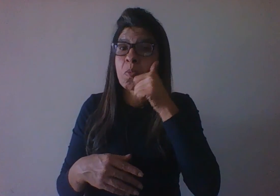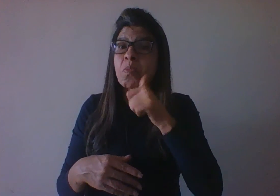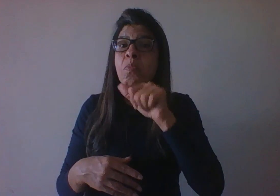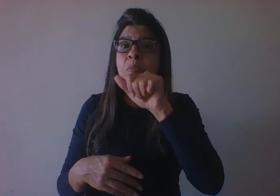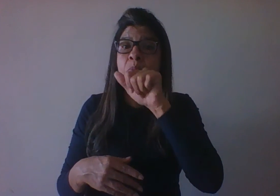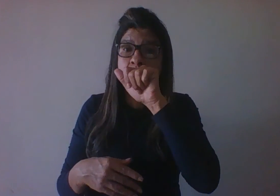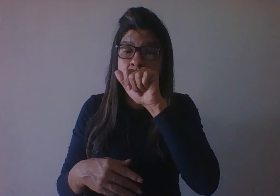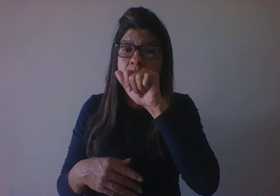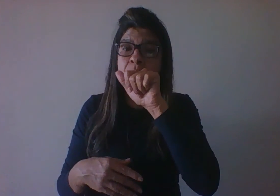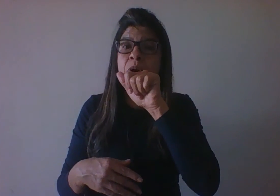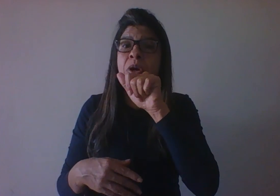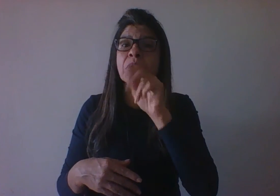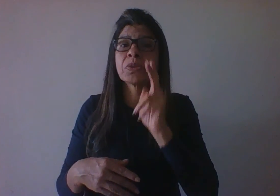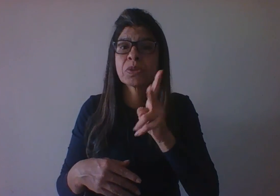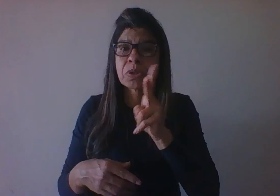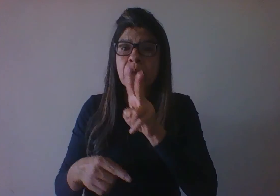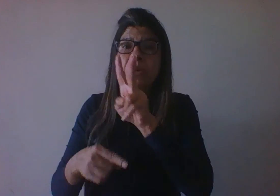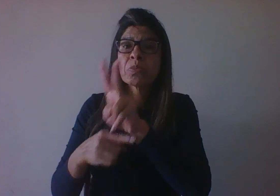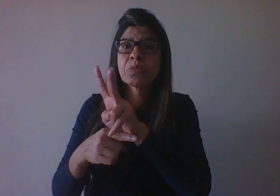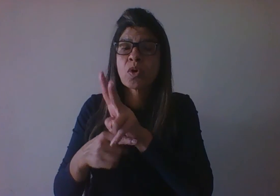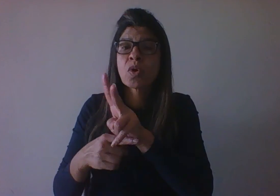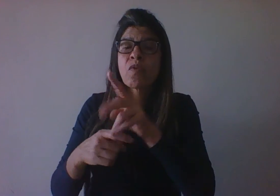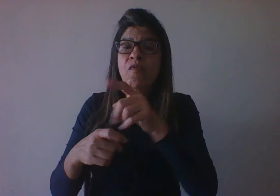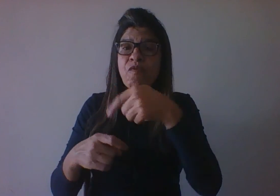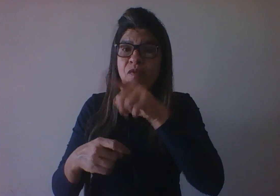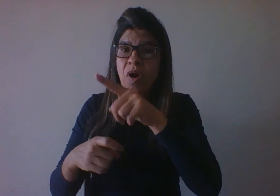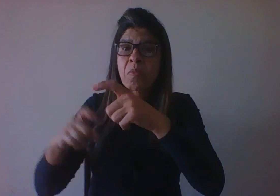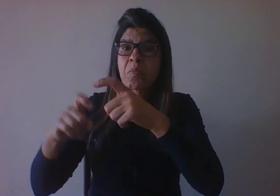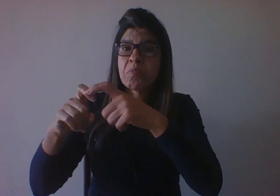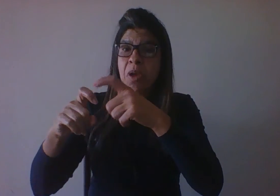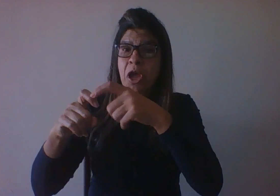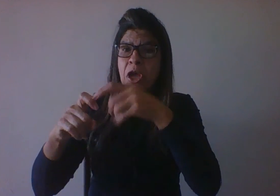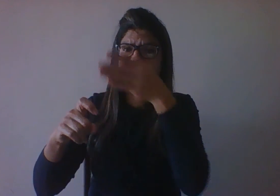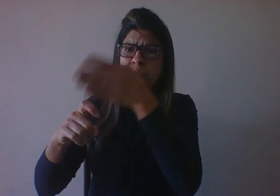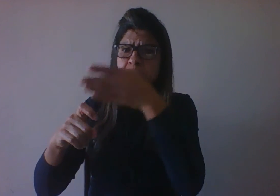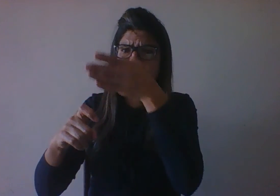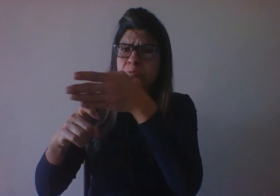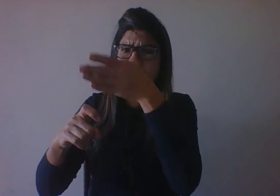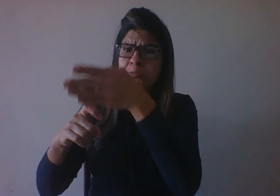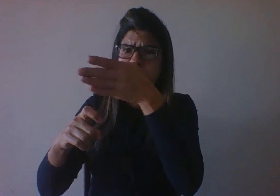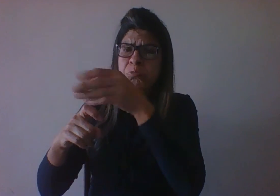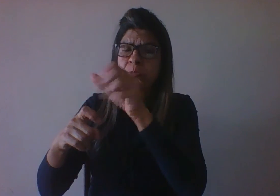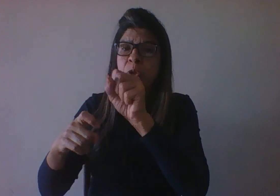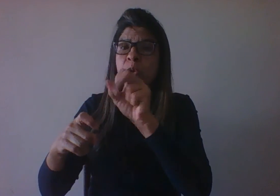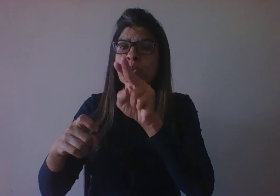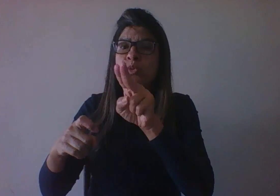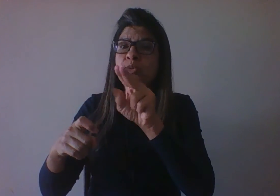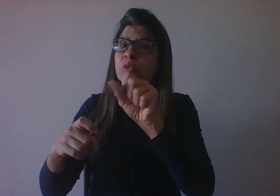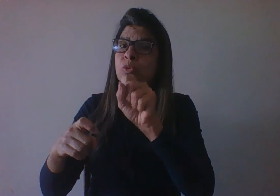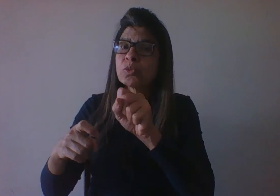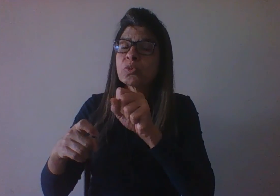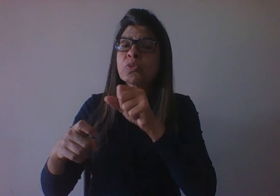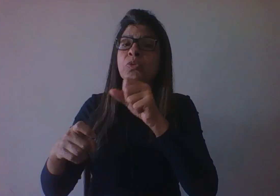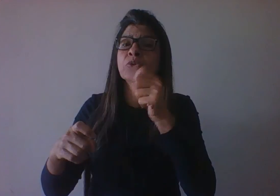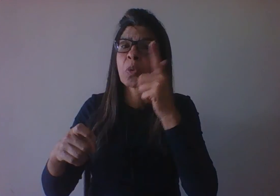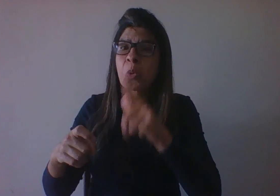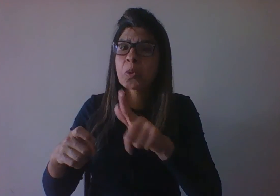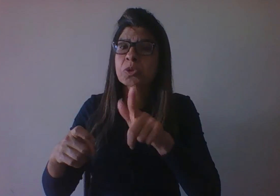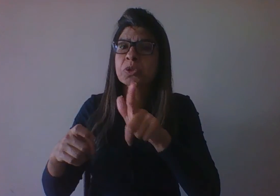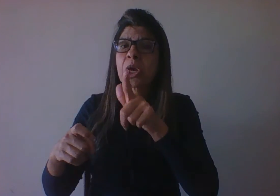Todas, não, mas a maior parte, sim. Tem SUS, tem ESF, que elas conseguem fazer algum tipo de acompanhamento,